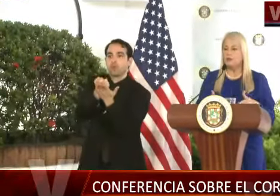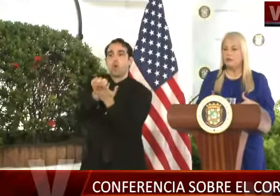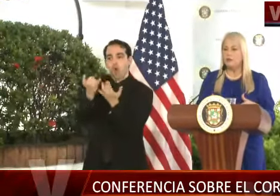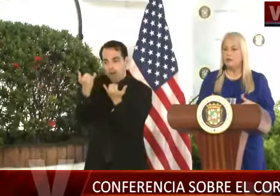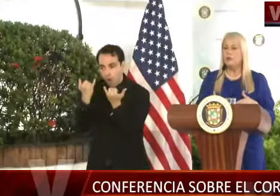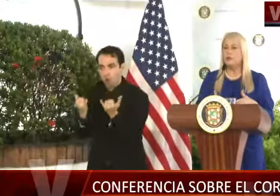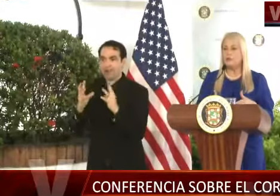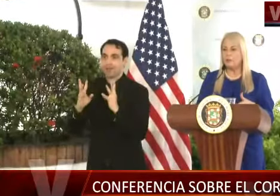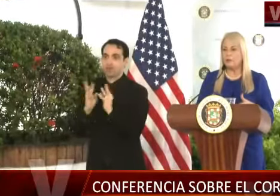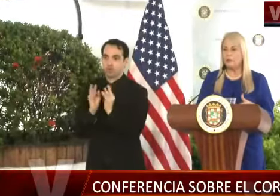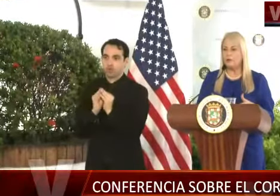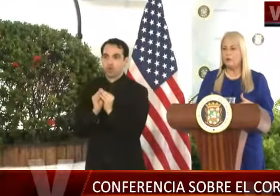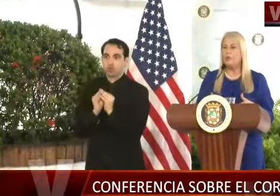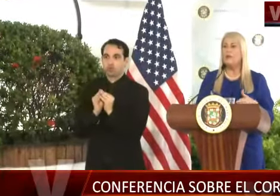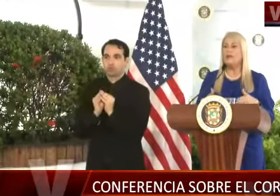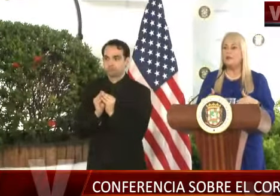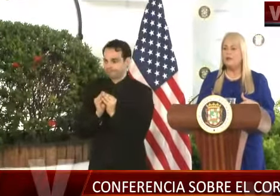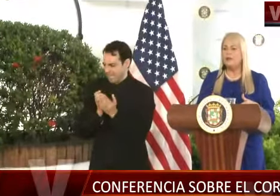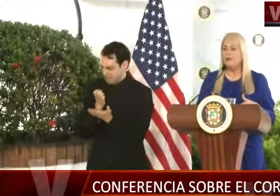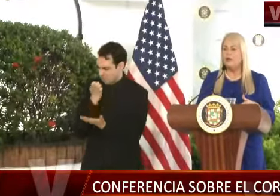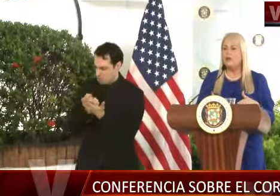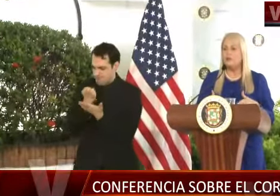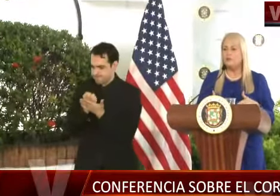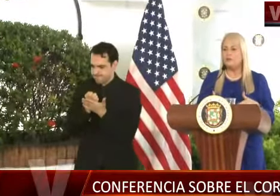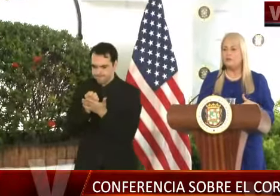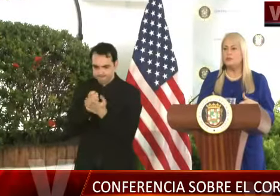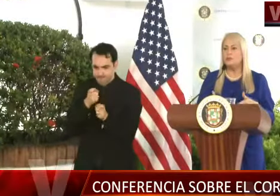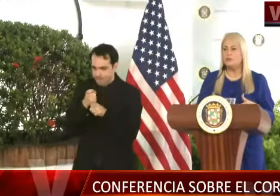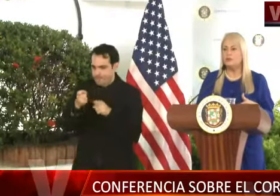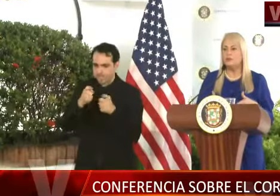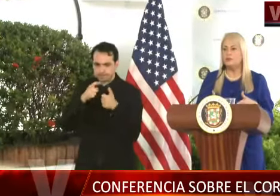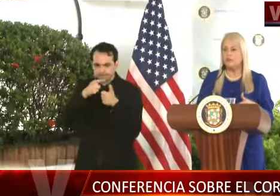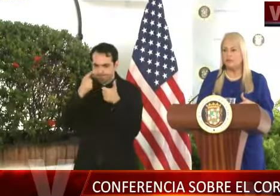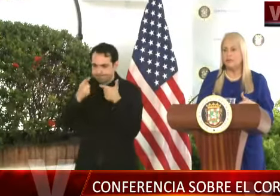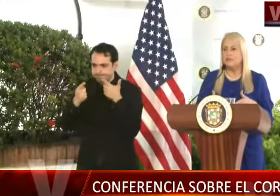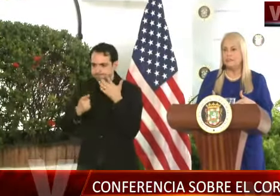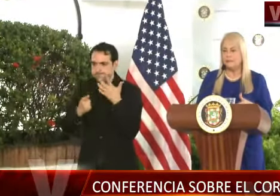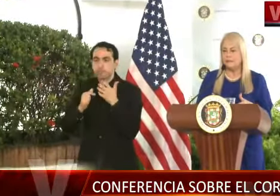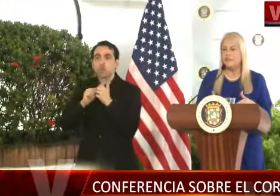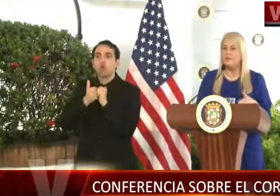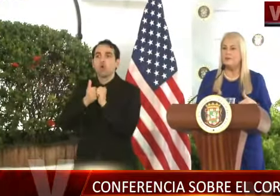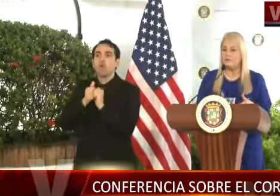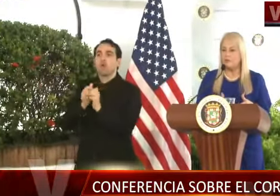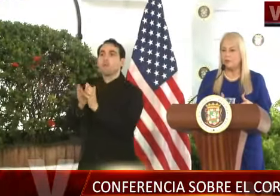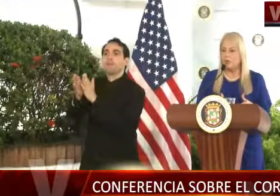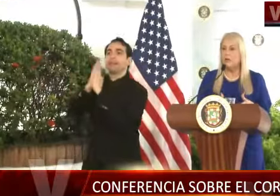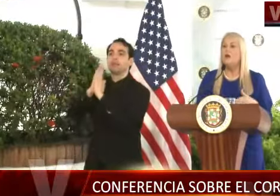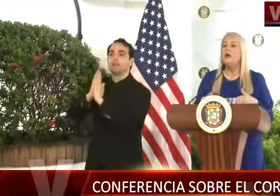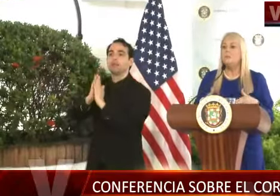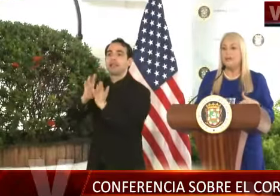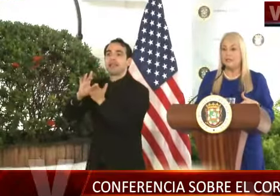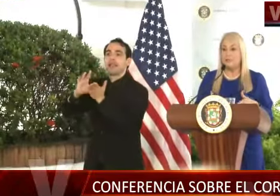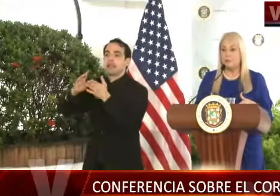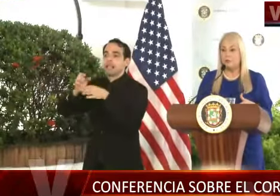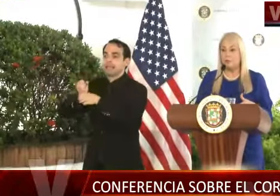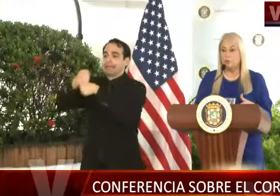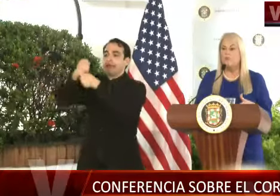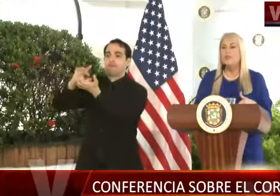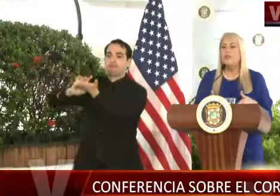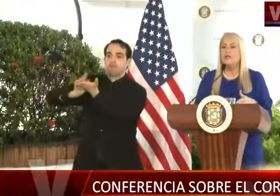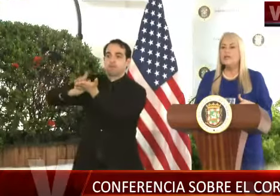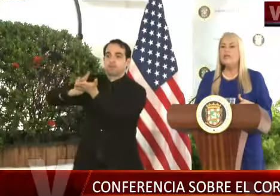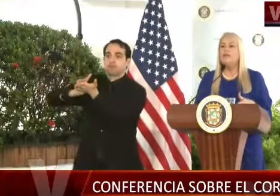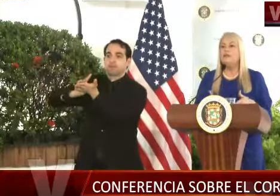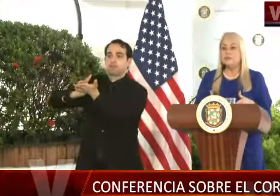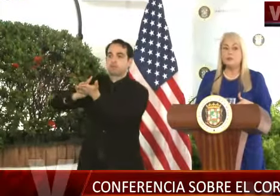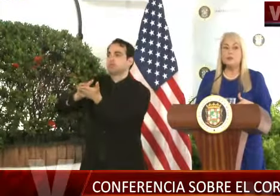donde estamos viendo todo el aspecto económico y de igual manera cómo nosotros podemos solicitar a esas empresas farmacéuticas para que esos productos,